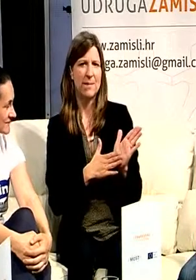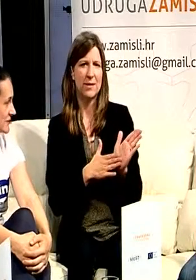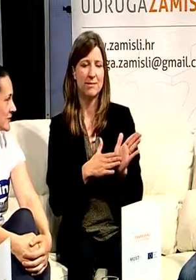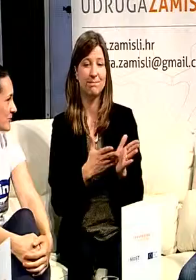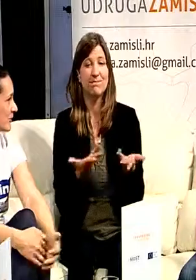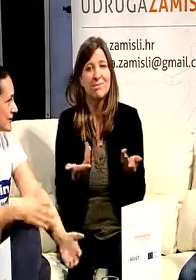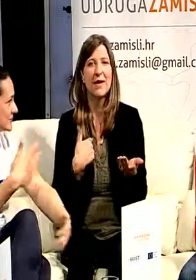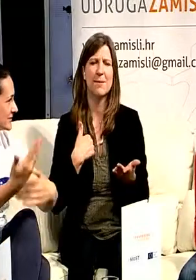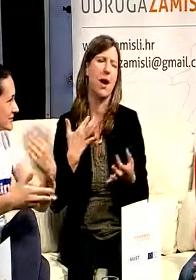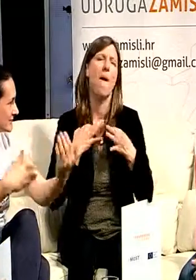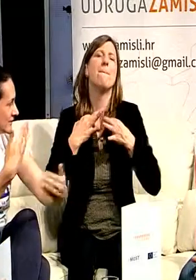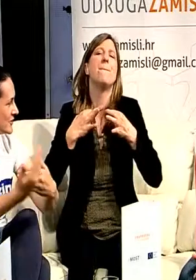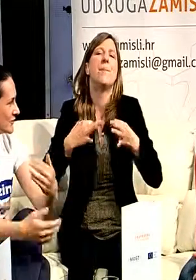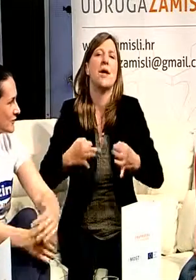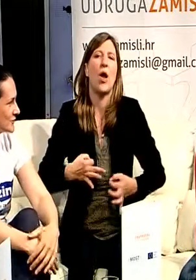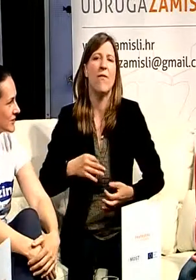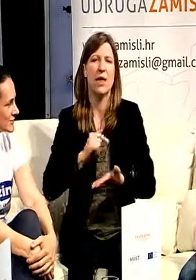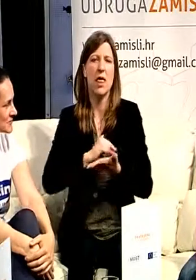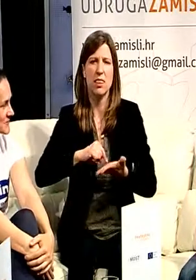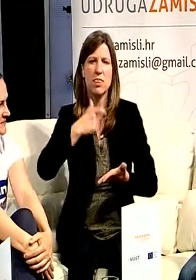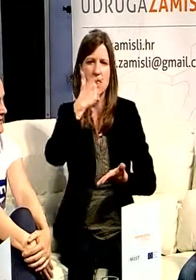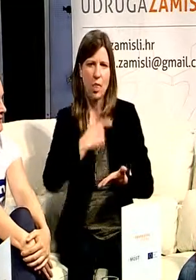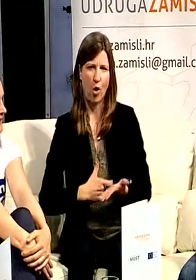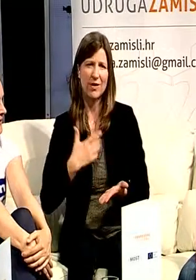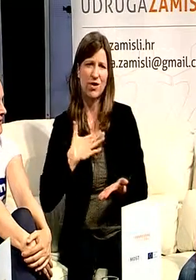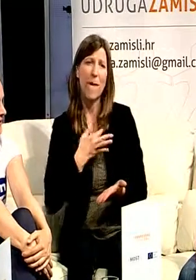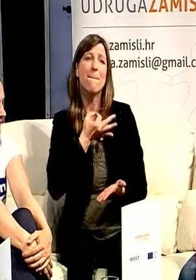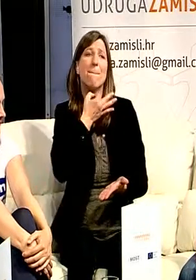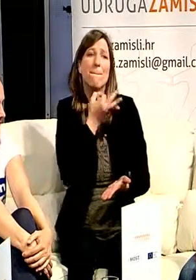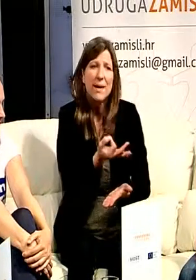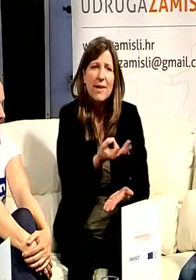profesionalni novinar pa okrenuti odgovor u nekom drugom smjeru.